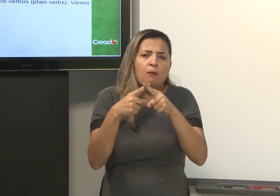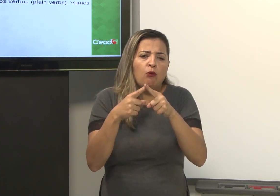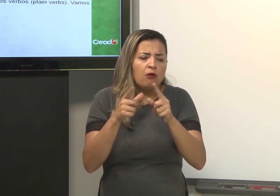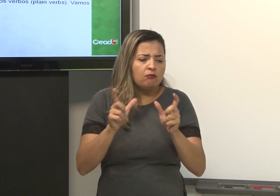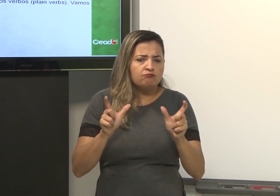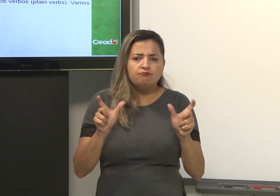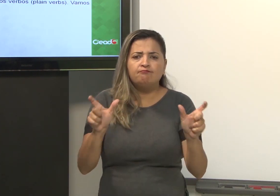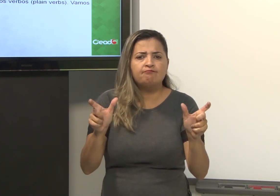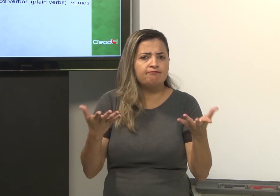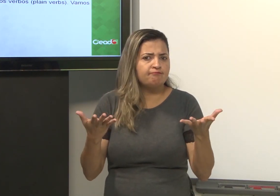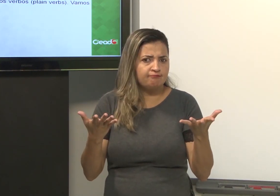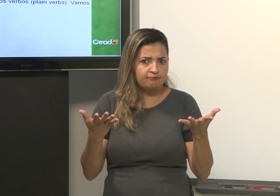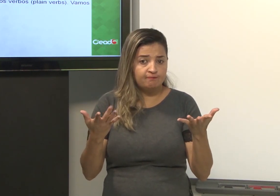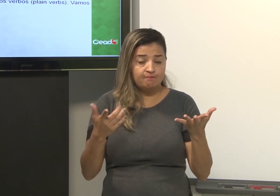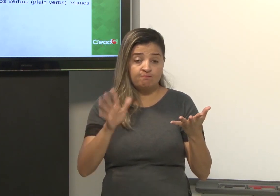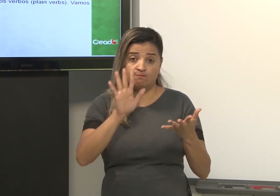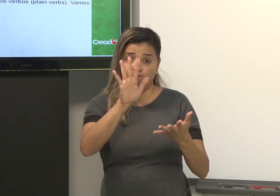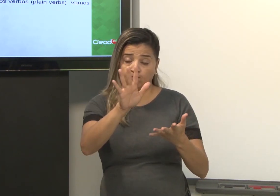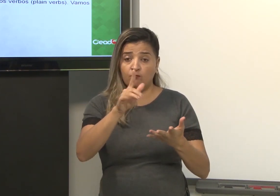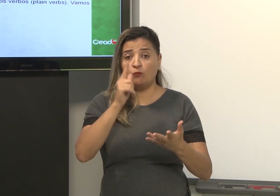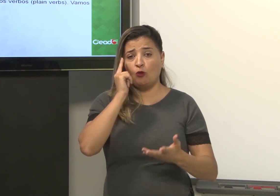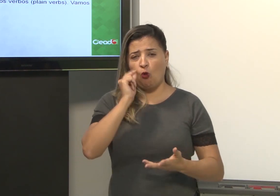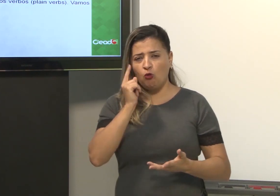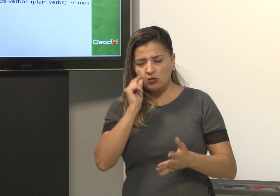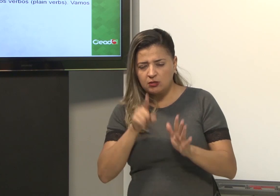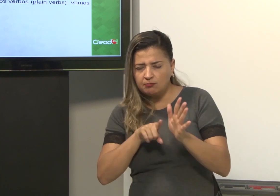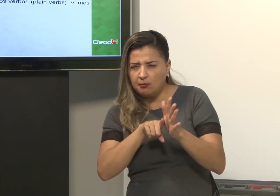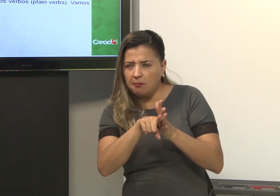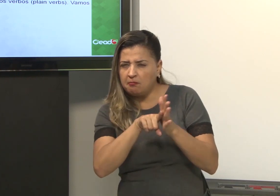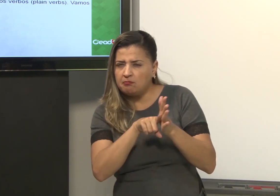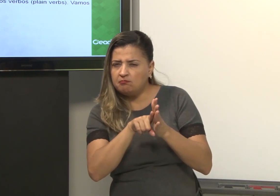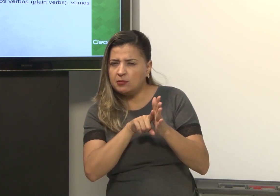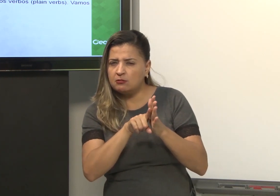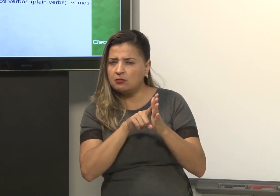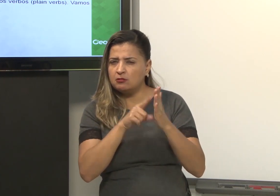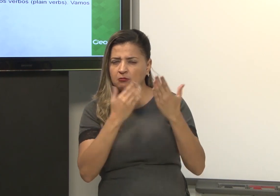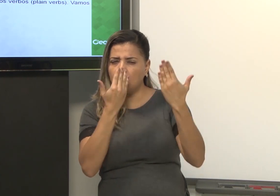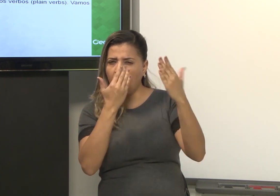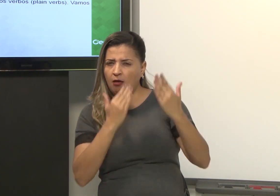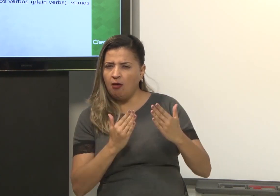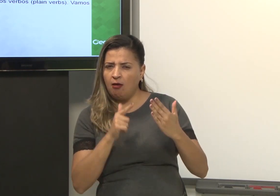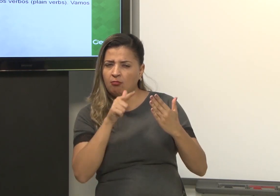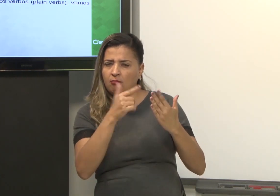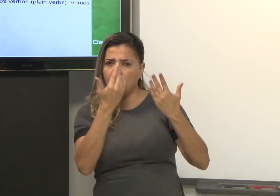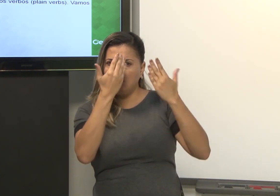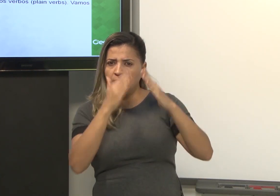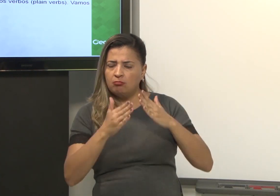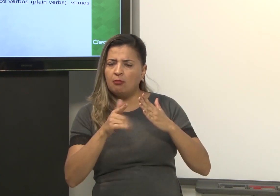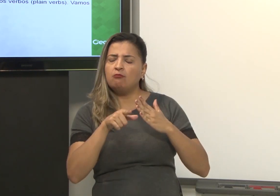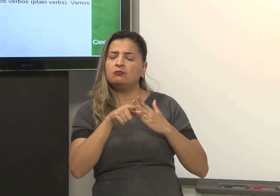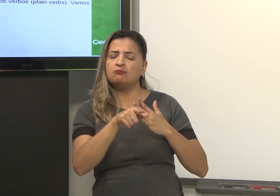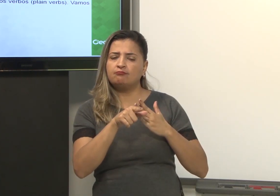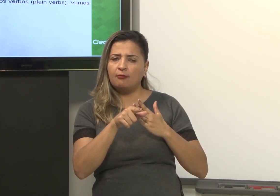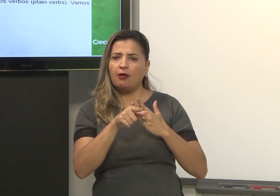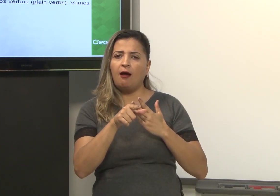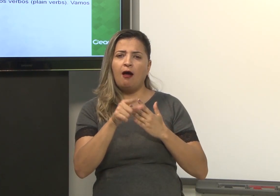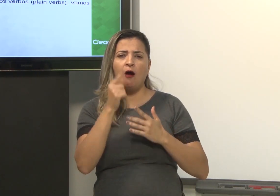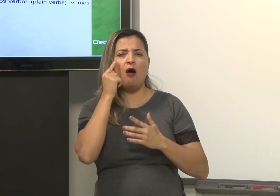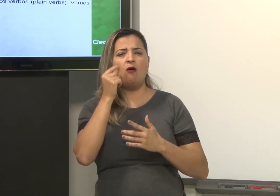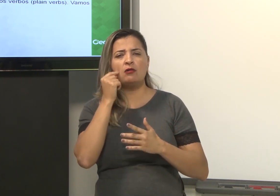Por que temos essa diferenciação? Então, Ronice, em sua pesquisa, ela foi comparando esses verbos. Então, Ronice